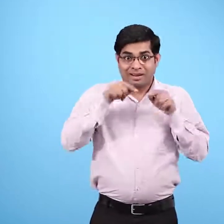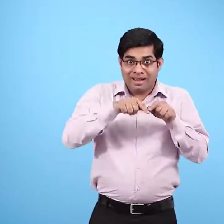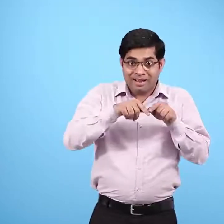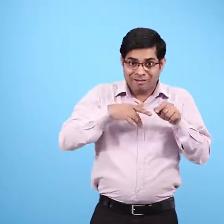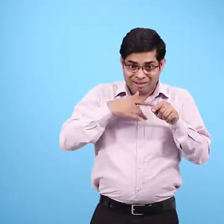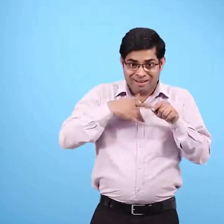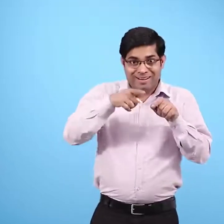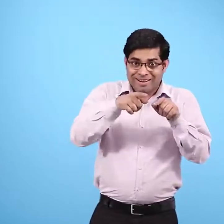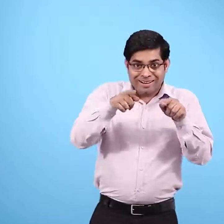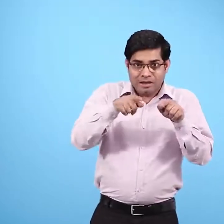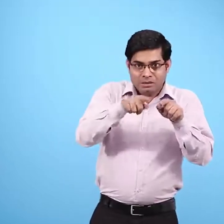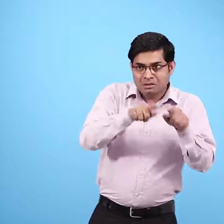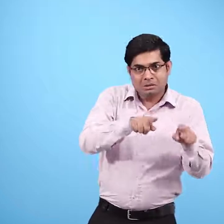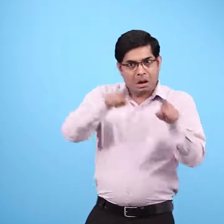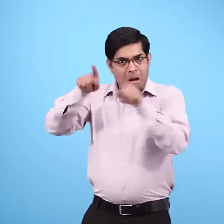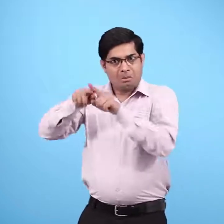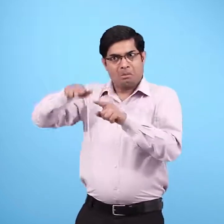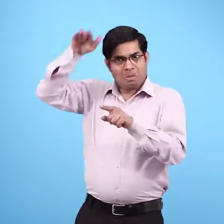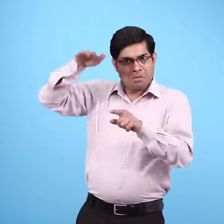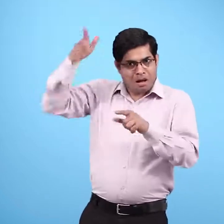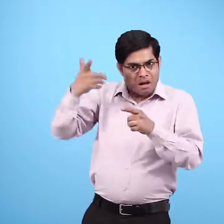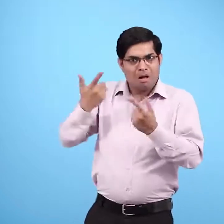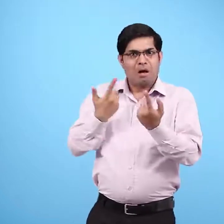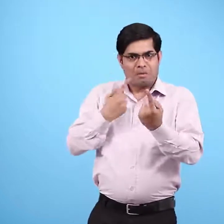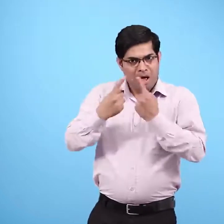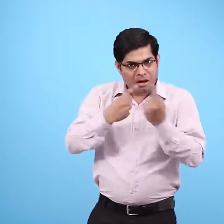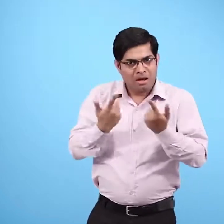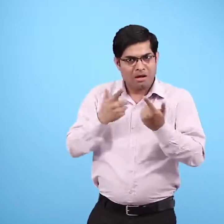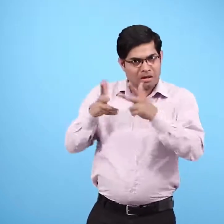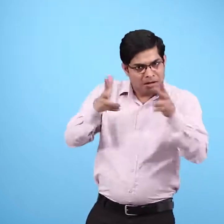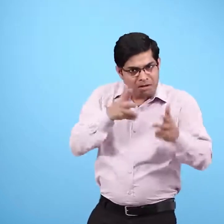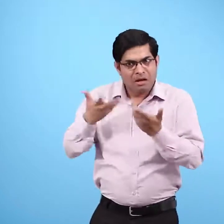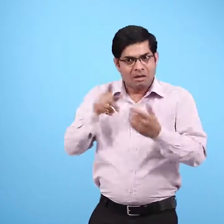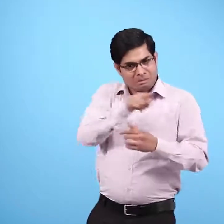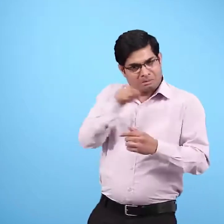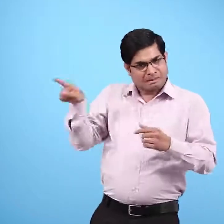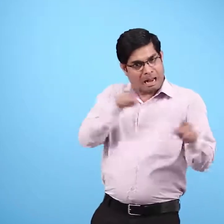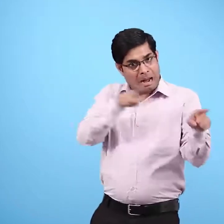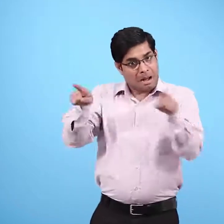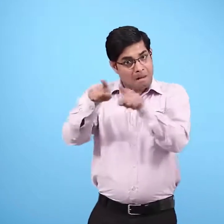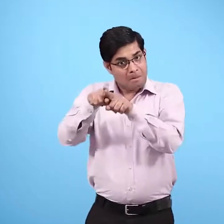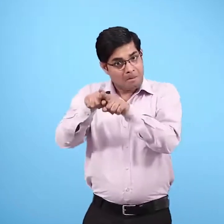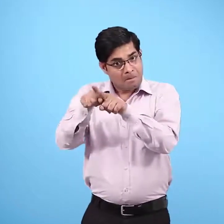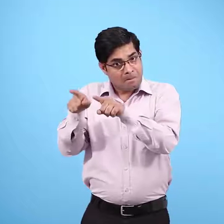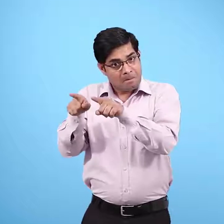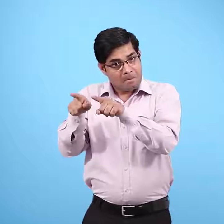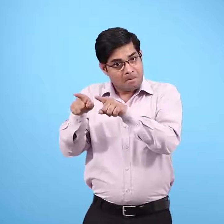क्या आपके द्वारा की गई चीजें, बातें बड़ो जैसी हैं या उनसे अलग